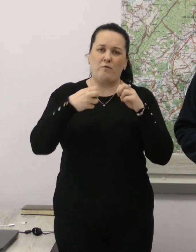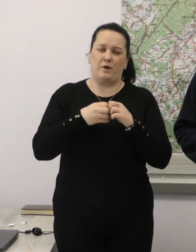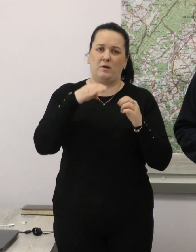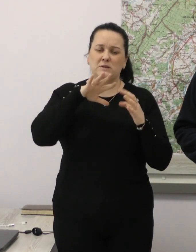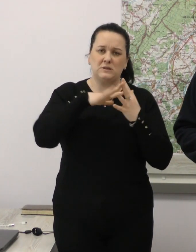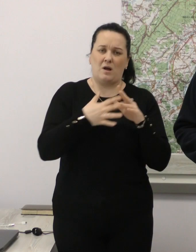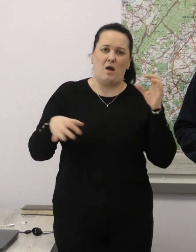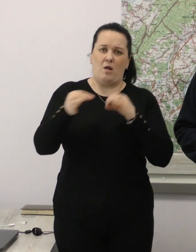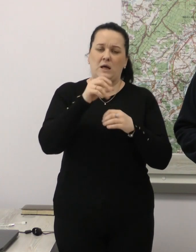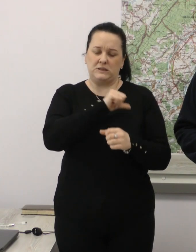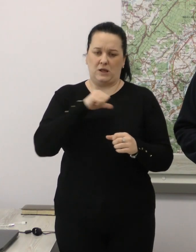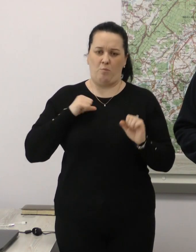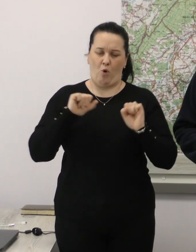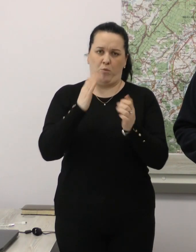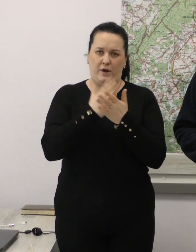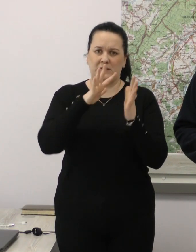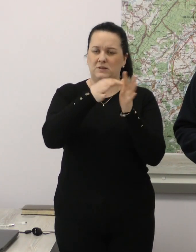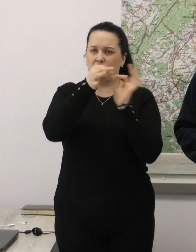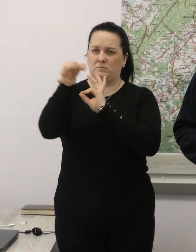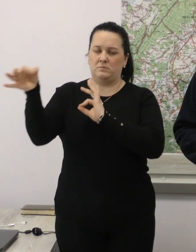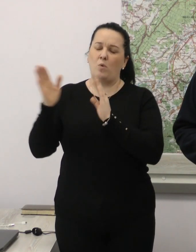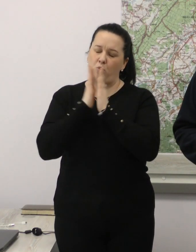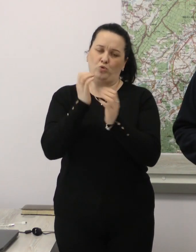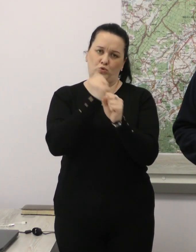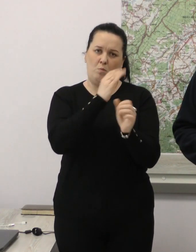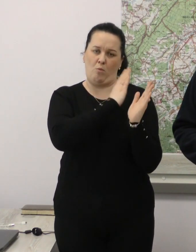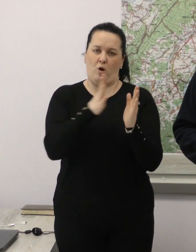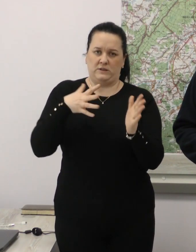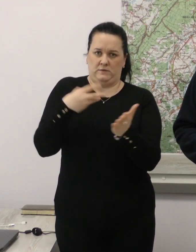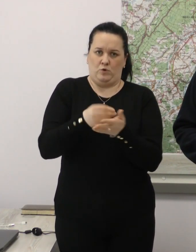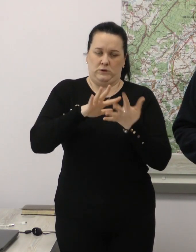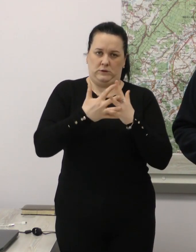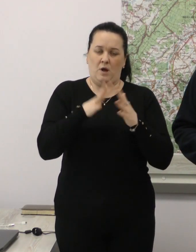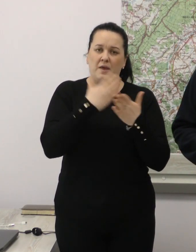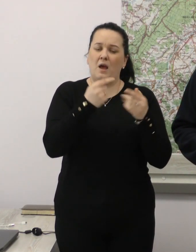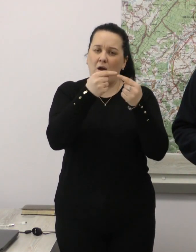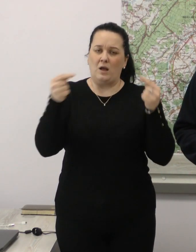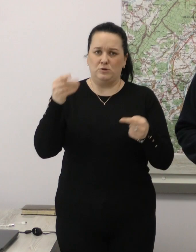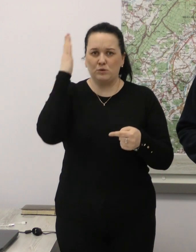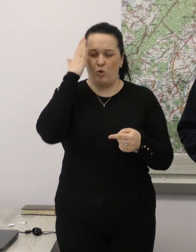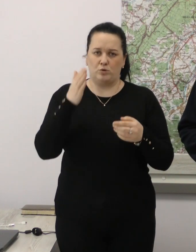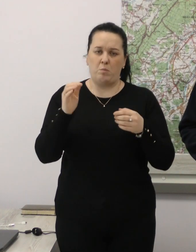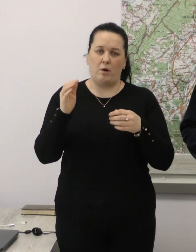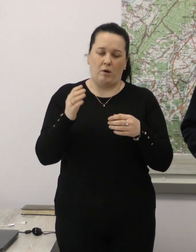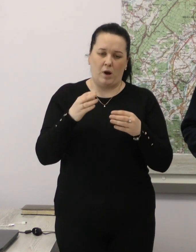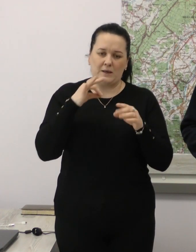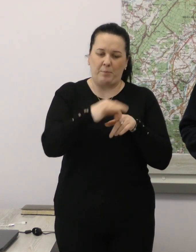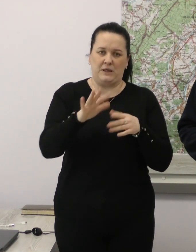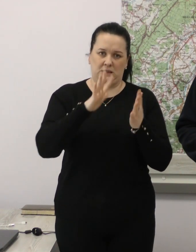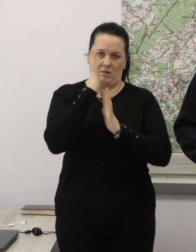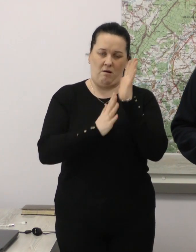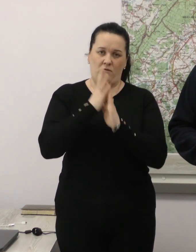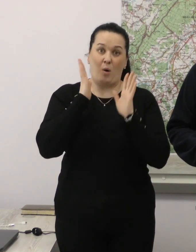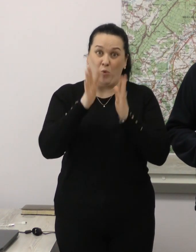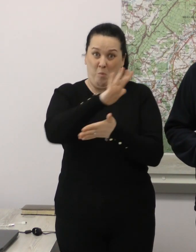створені загони самооборони. Наведіть порядок у своїх селах. Є інші способи боротьби з сухостою. Бо як будете